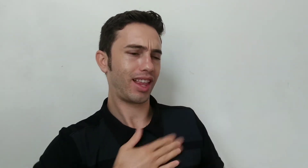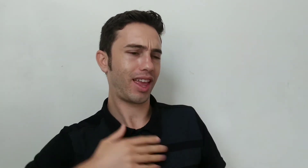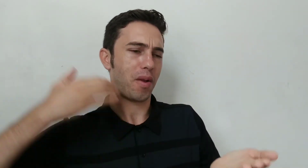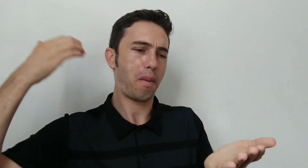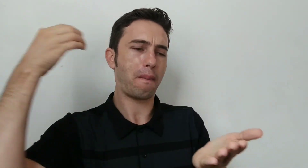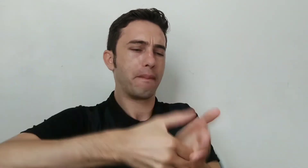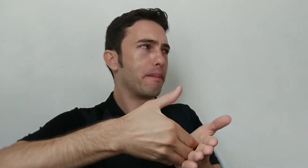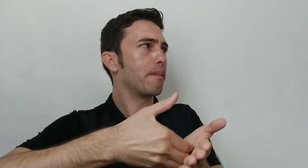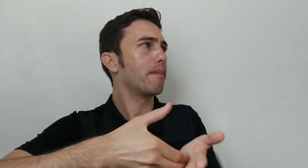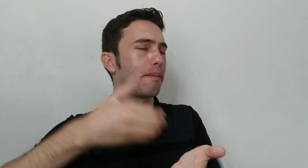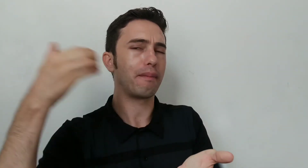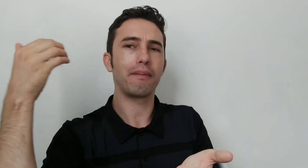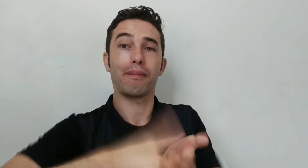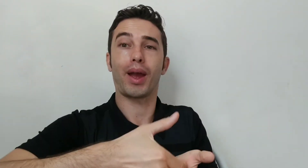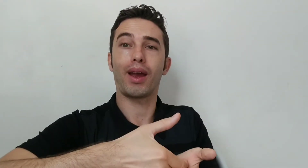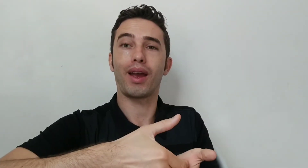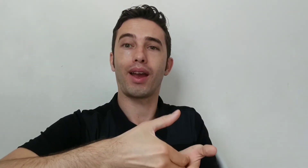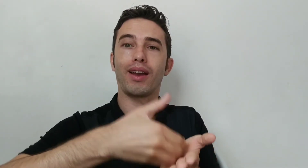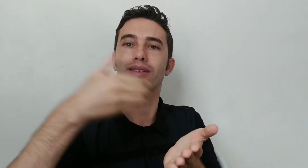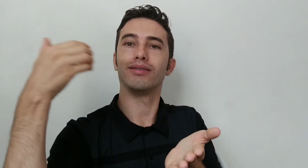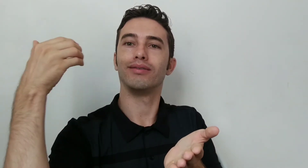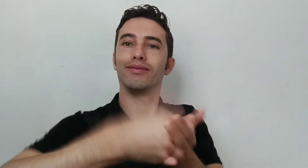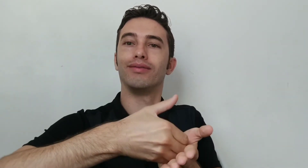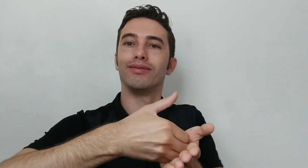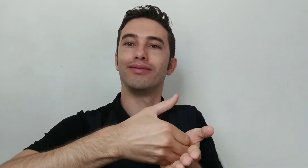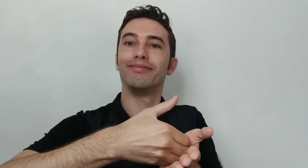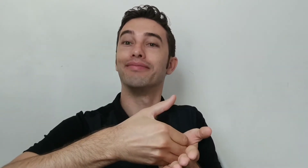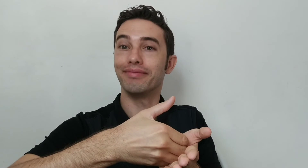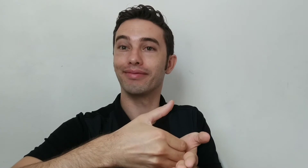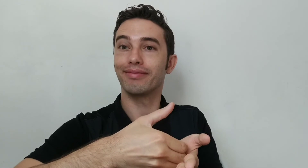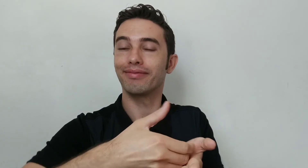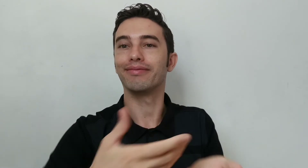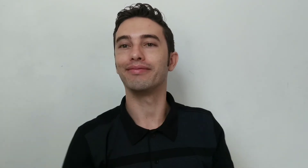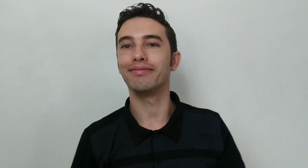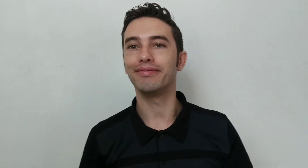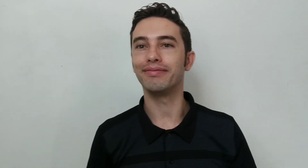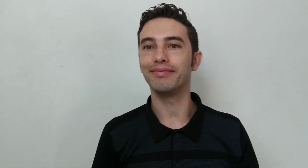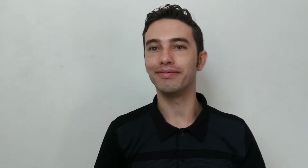não, eu vou fazer pagamento à vista, então esse é o sinal.